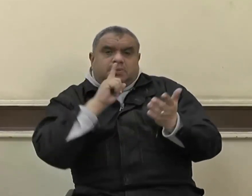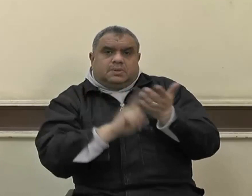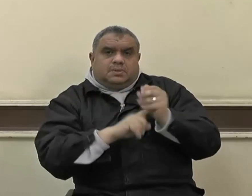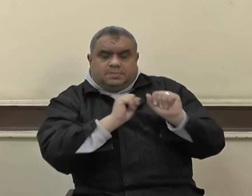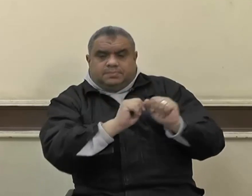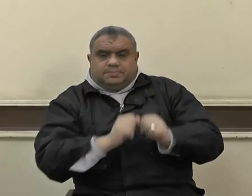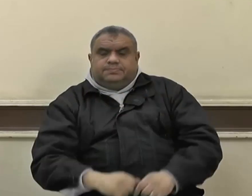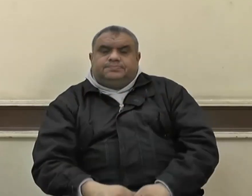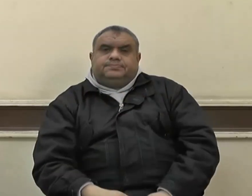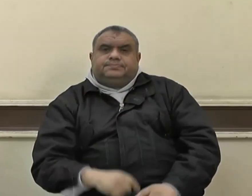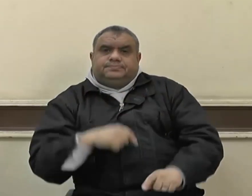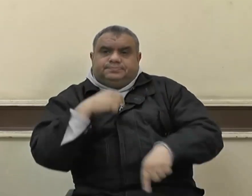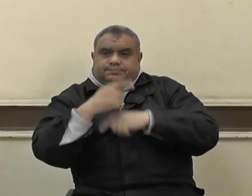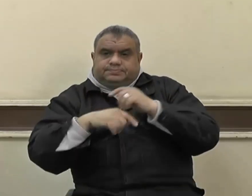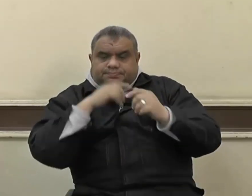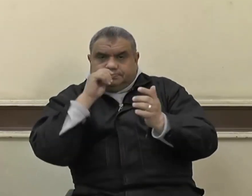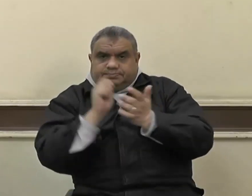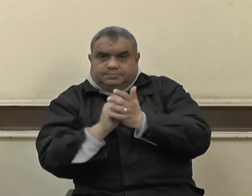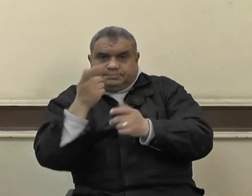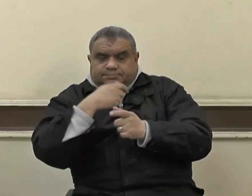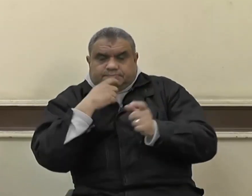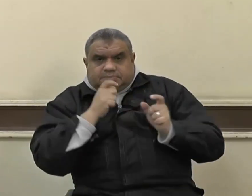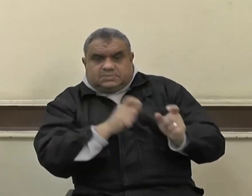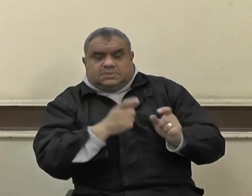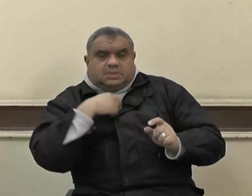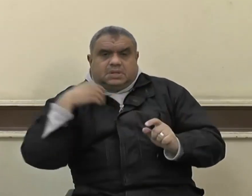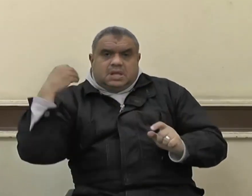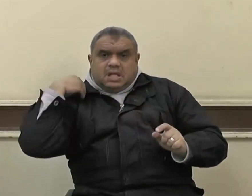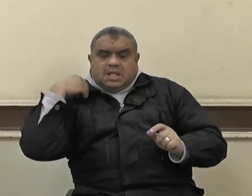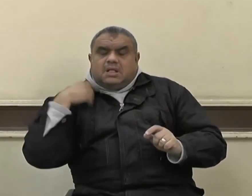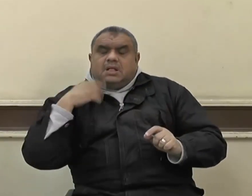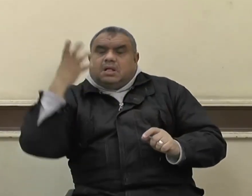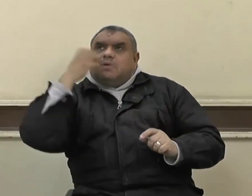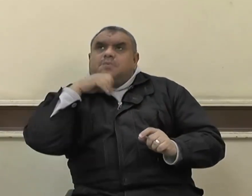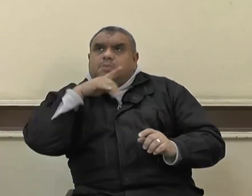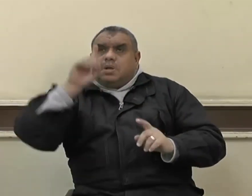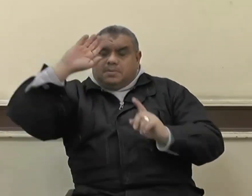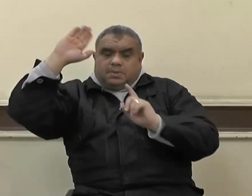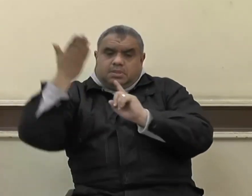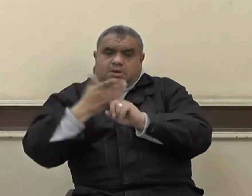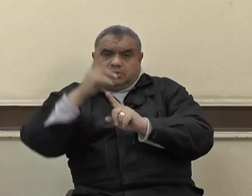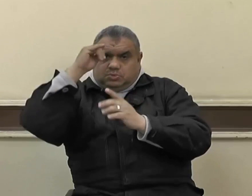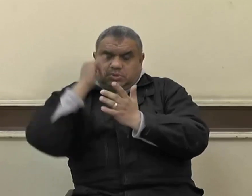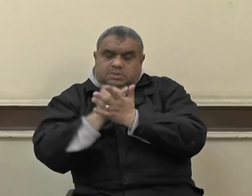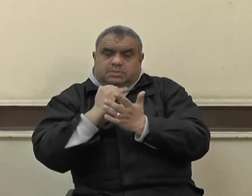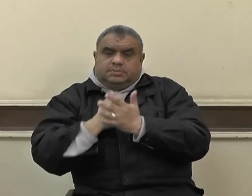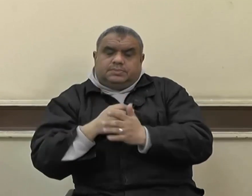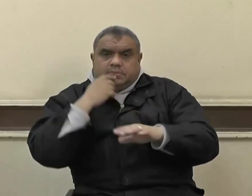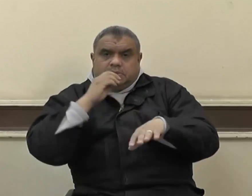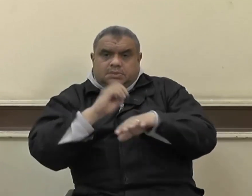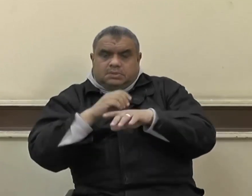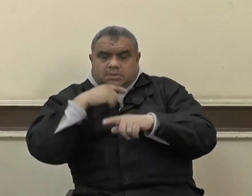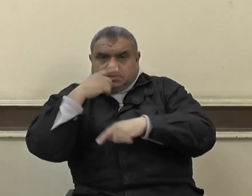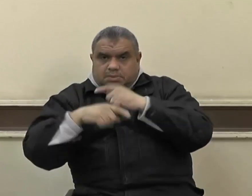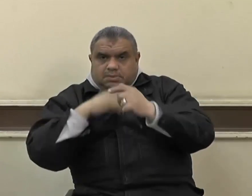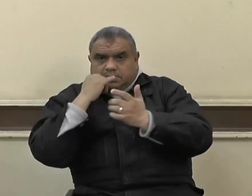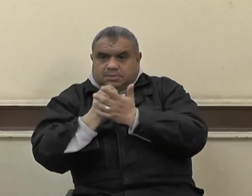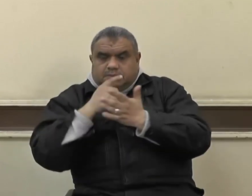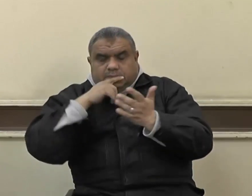في الدنيا والآخرة فقد وكل الله تعالى لغلامين يتيمين عبدين صالحين من عباده هما